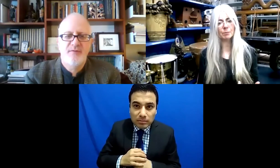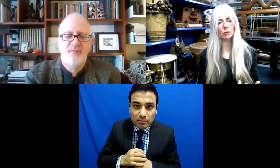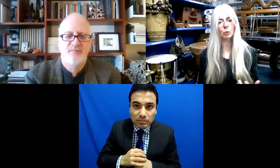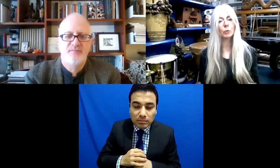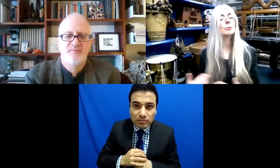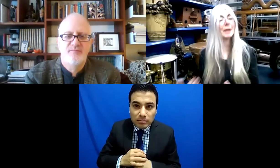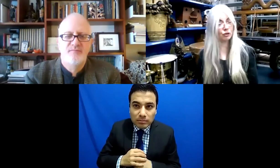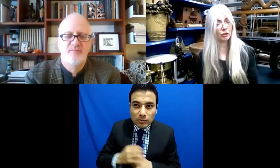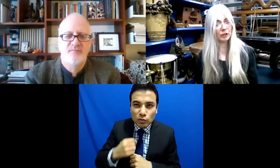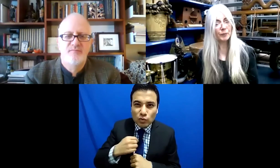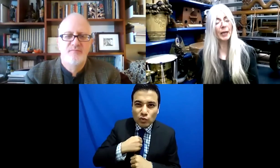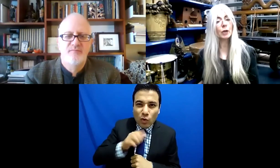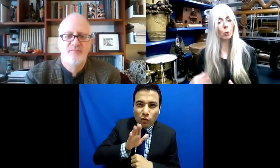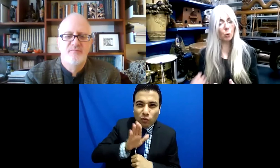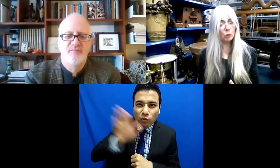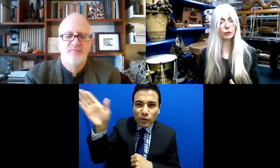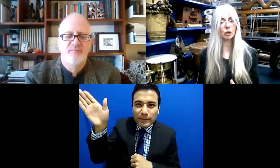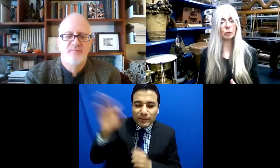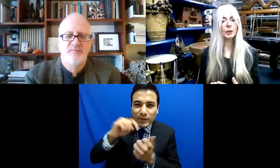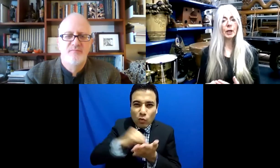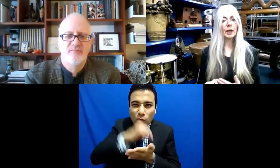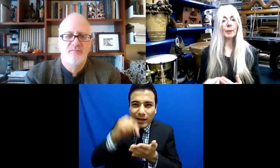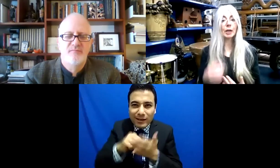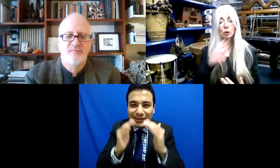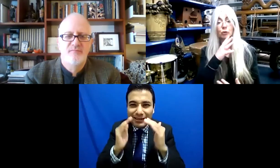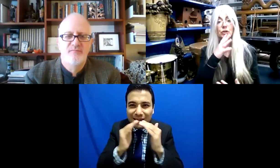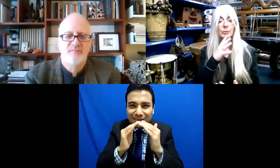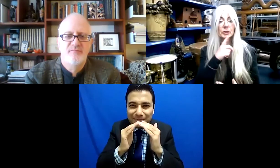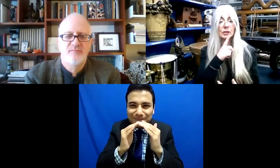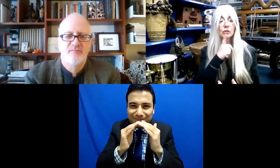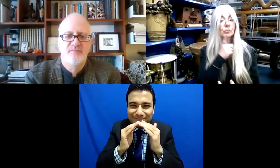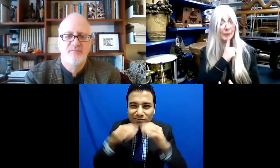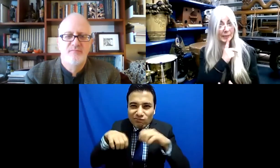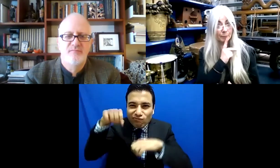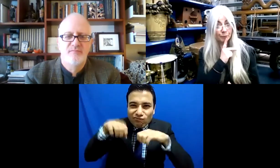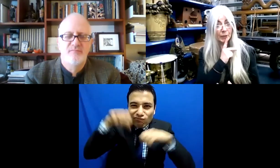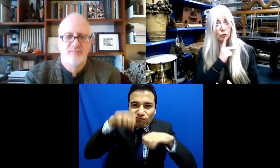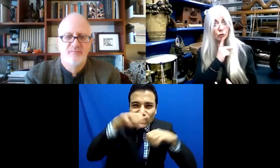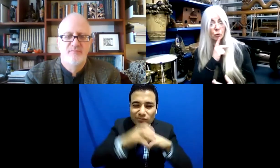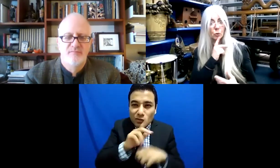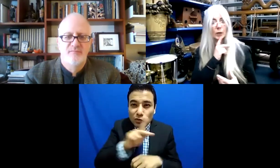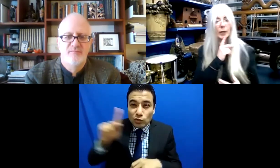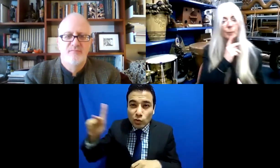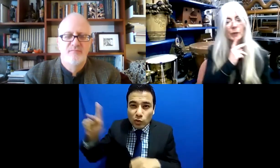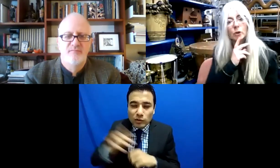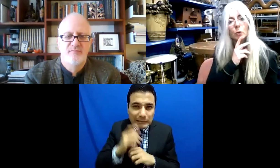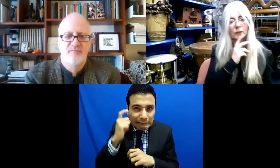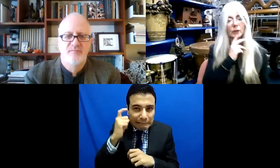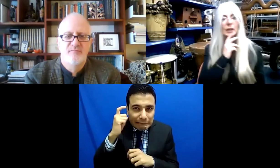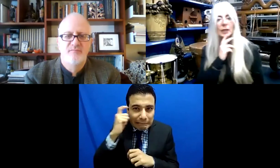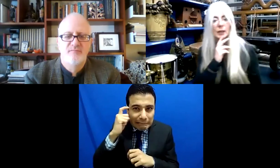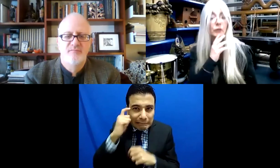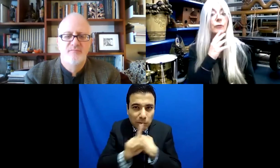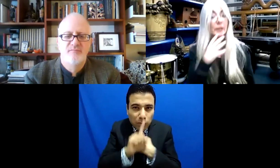Estuve en un asilo para ancianos con demencia y todos habían perdido la habilidad